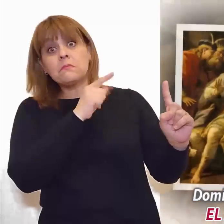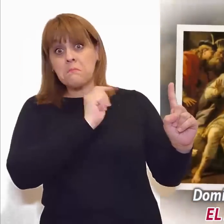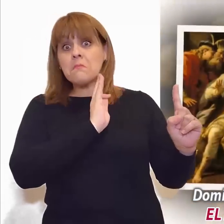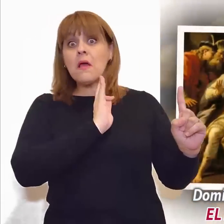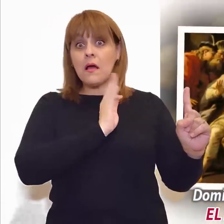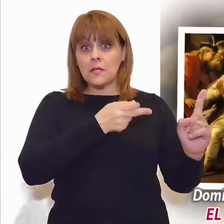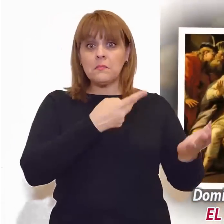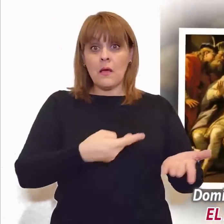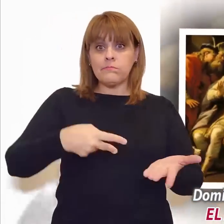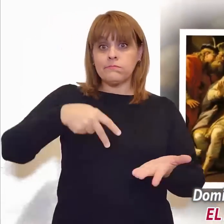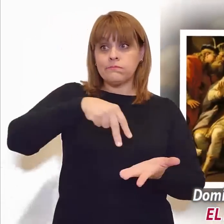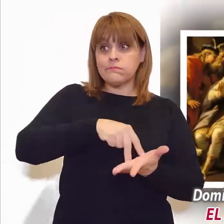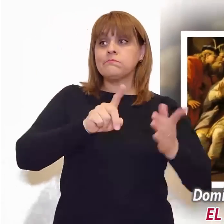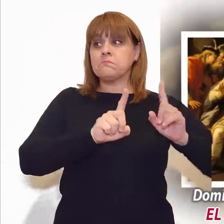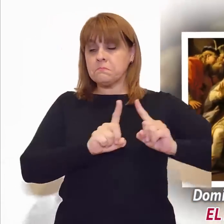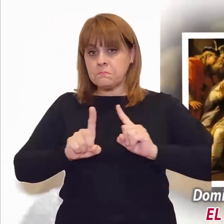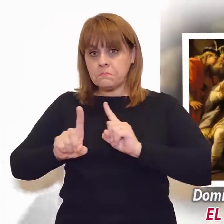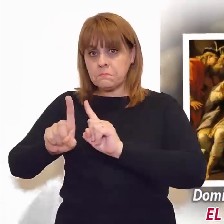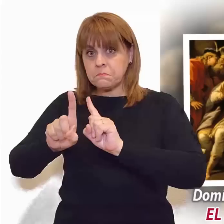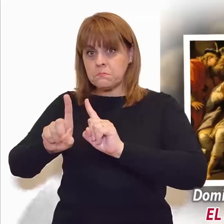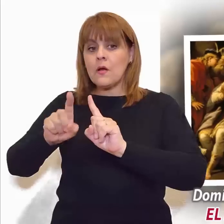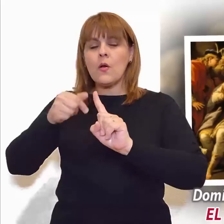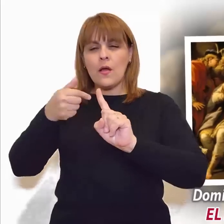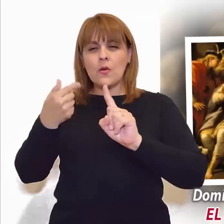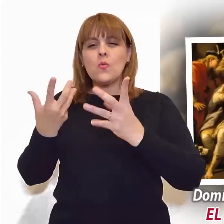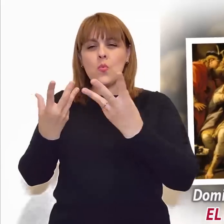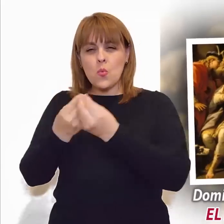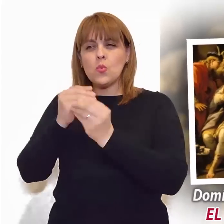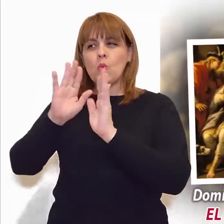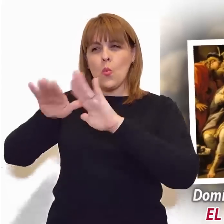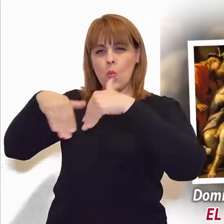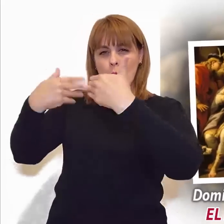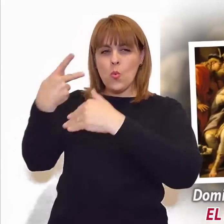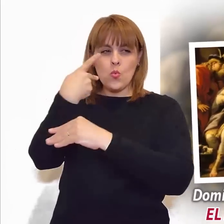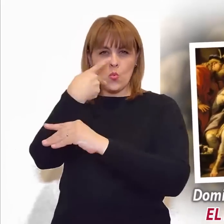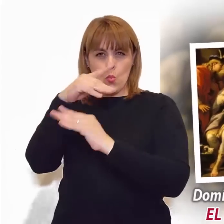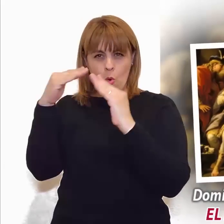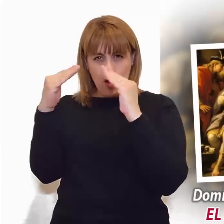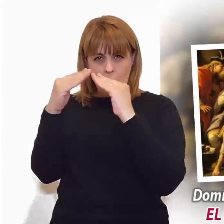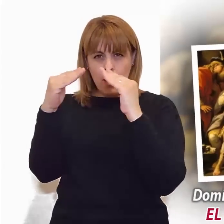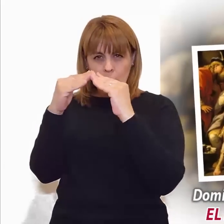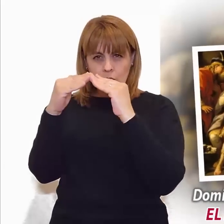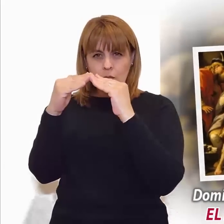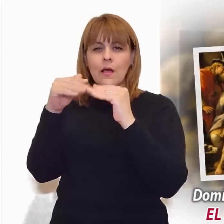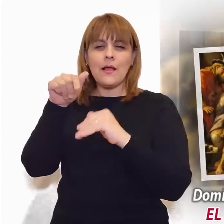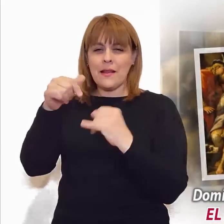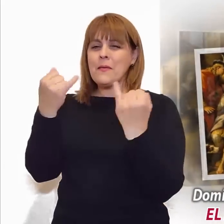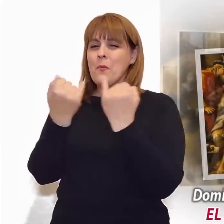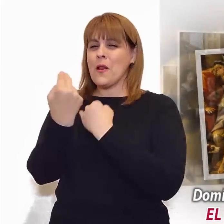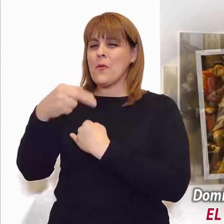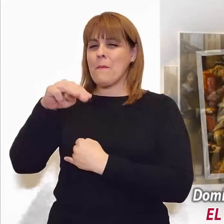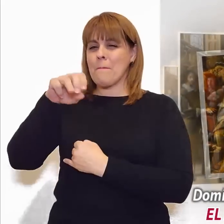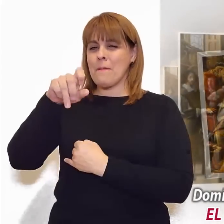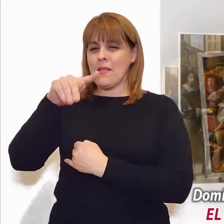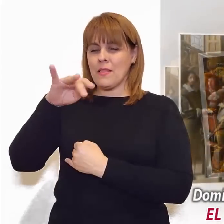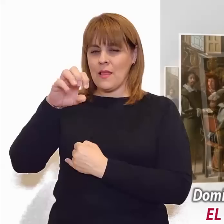Mateo, muchos publicanos y pecadores se sentaron también a comer con Jesús y sus discípulos. Viendo esto,